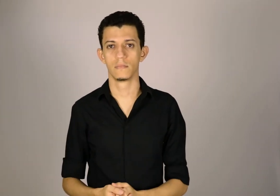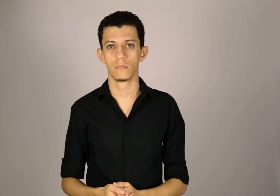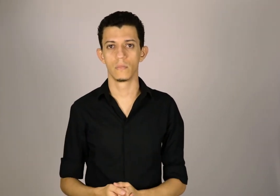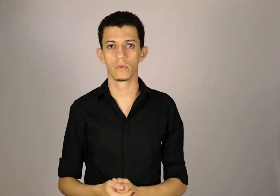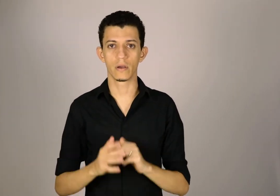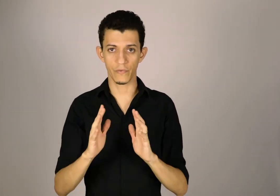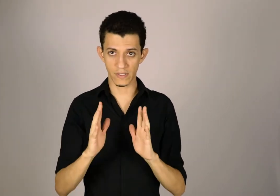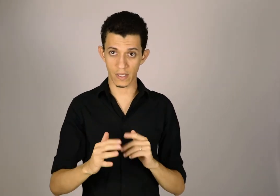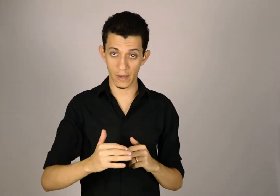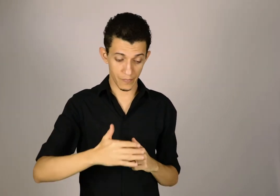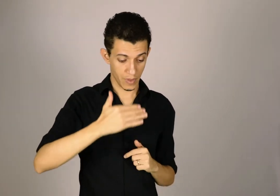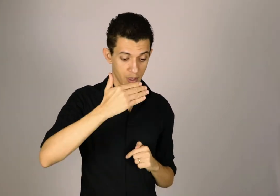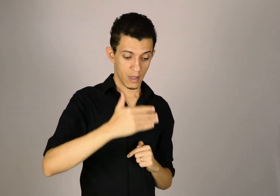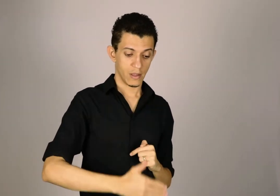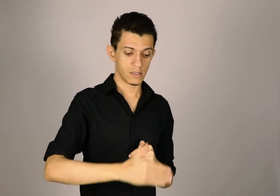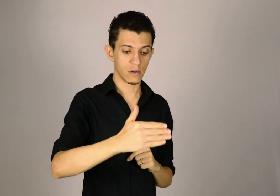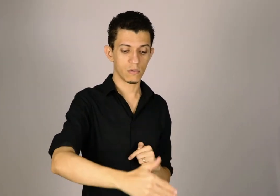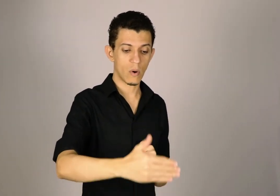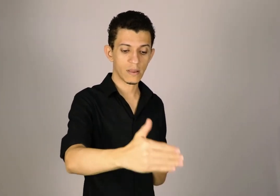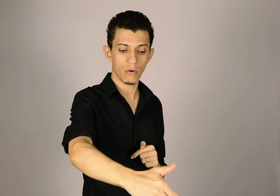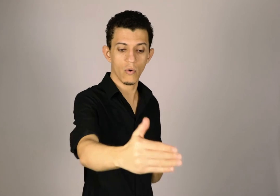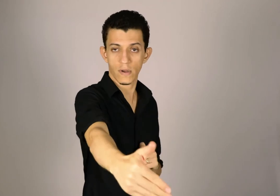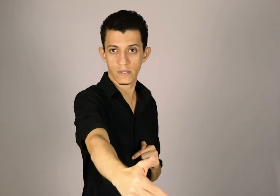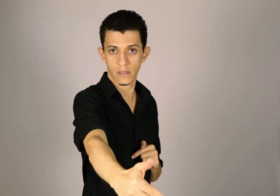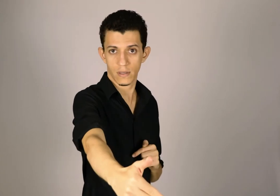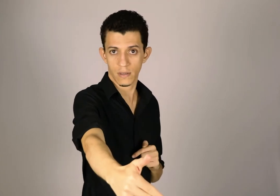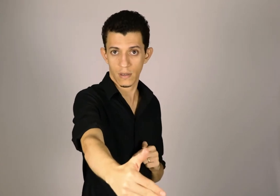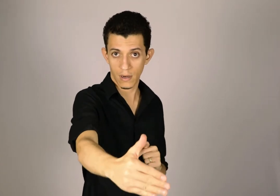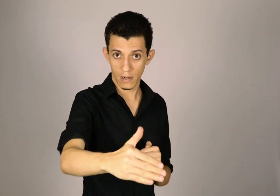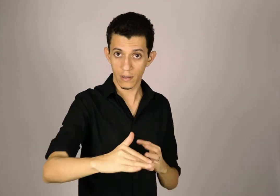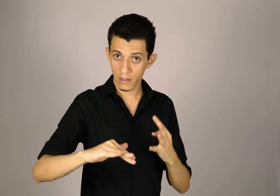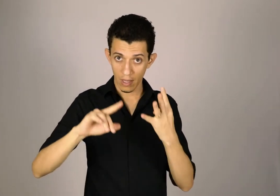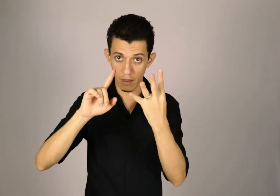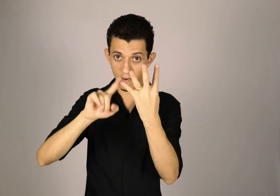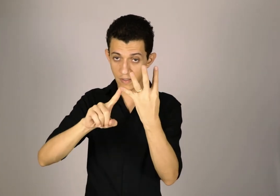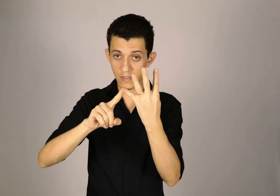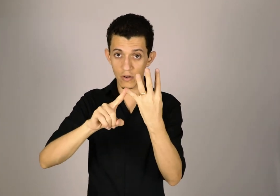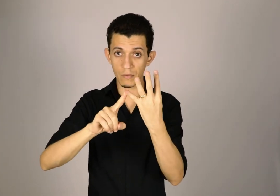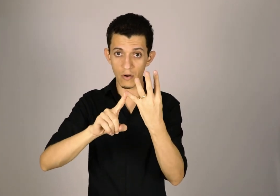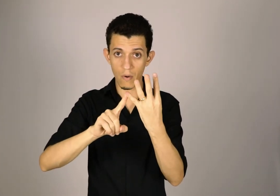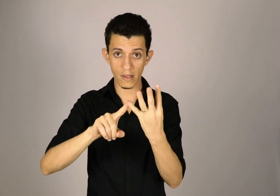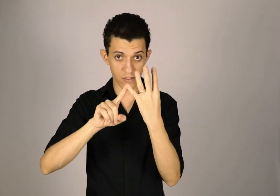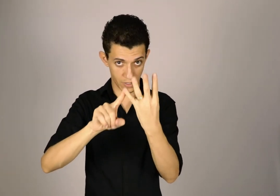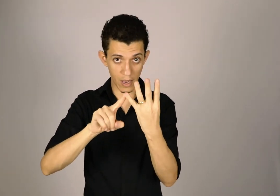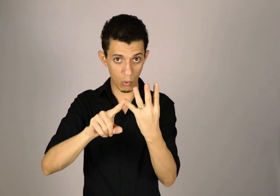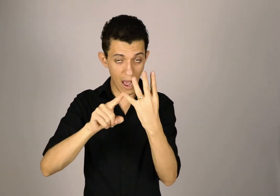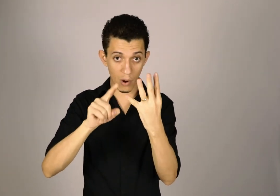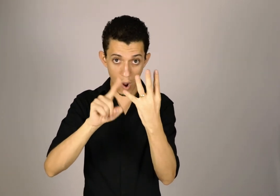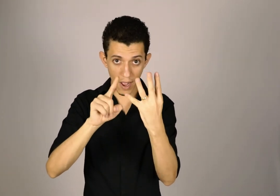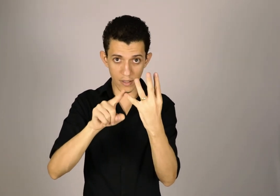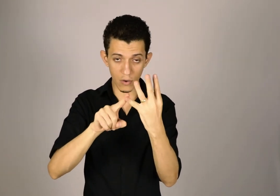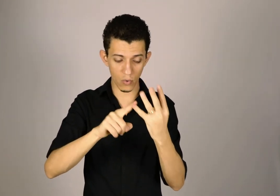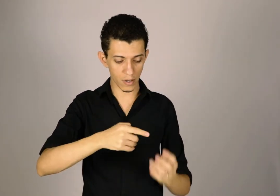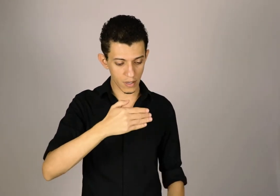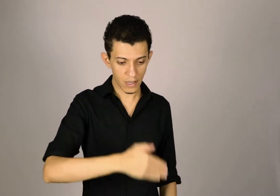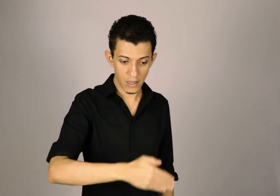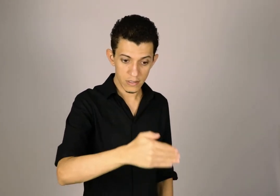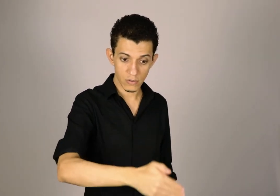O que eu fiz aqui? São quatro ruas. Enfatizei o número quatro, que é a quarta rua. Então, são